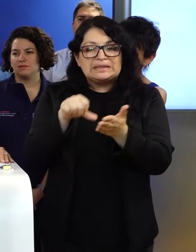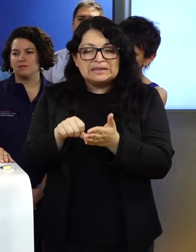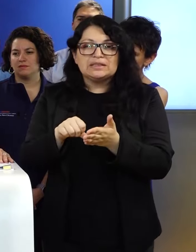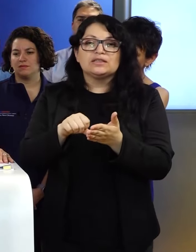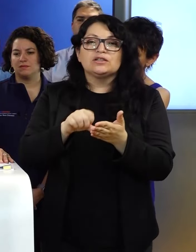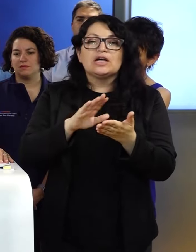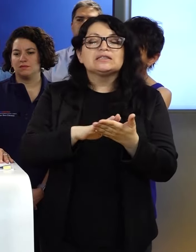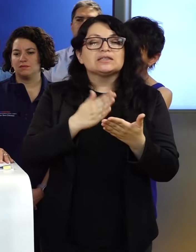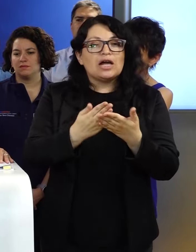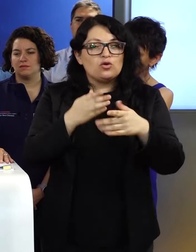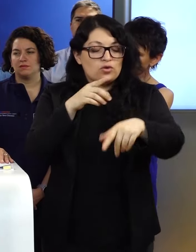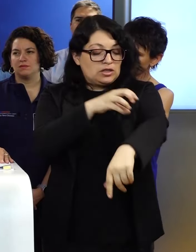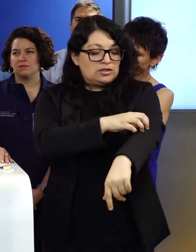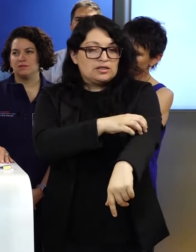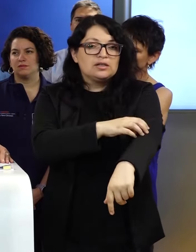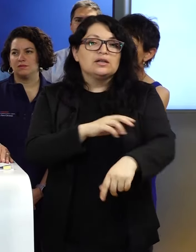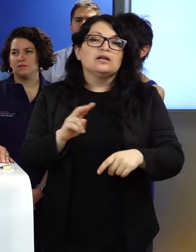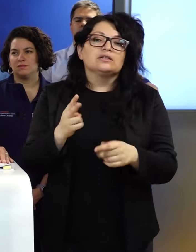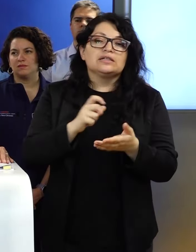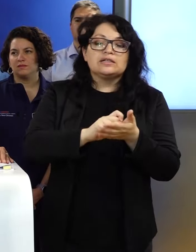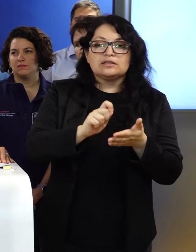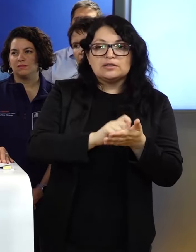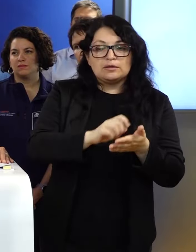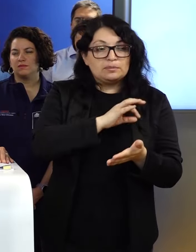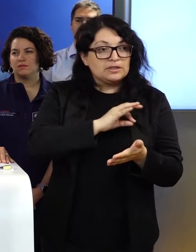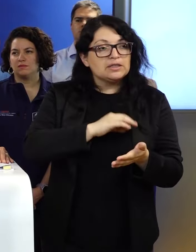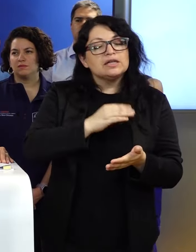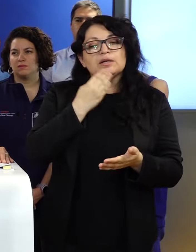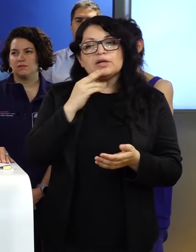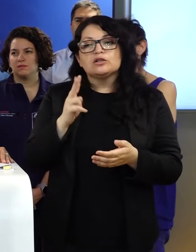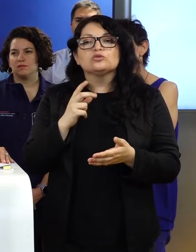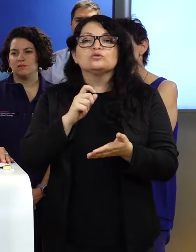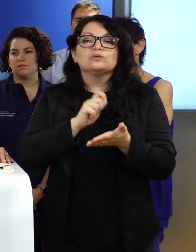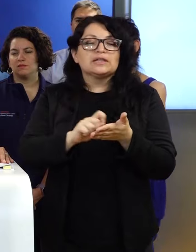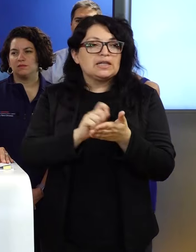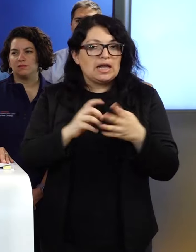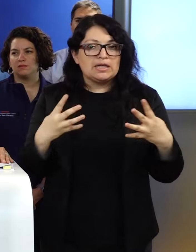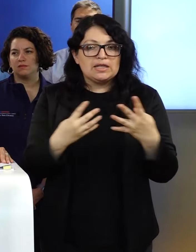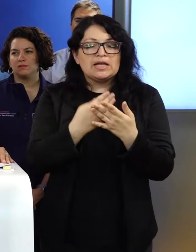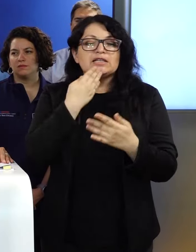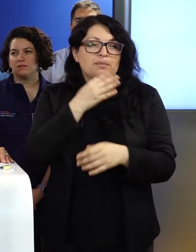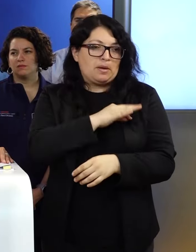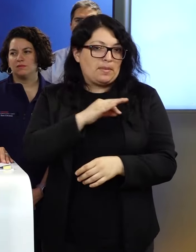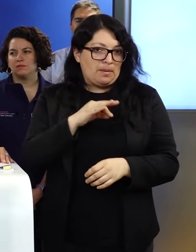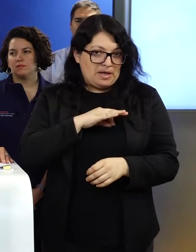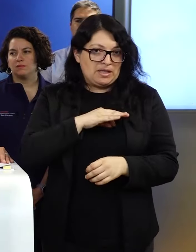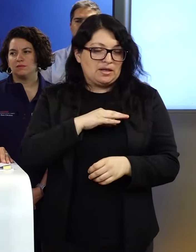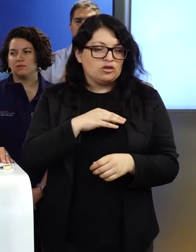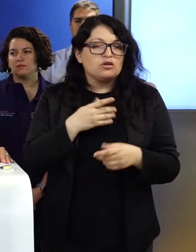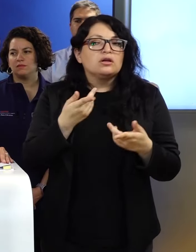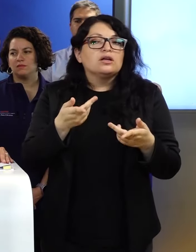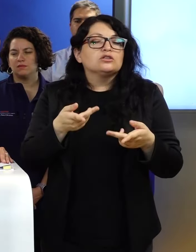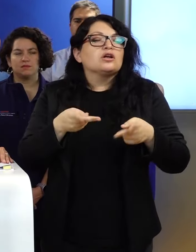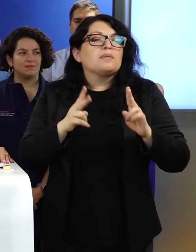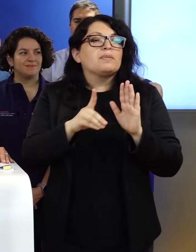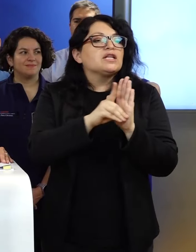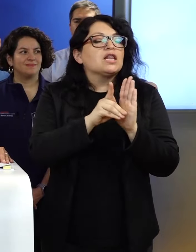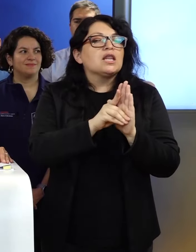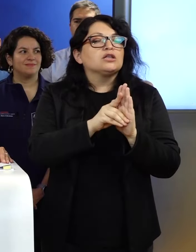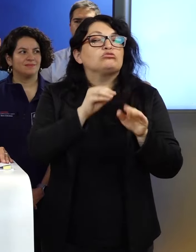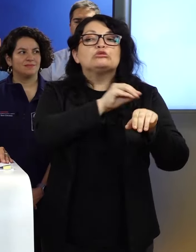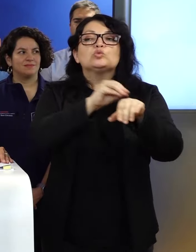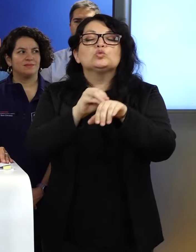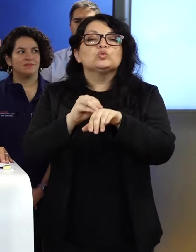seremía de la región, la Secretaría Regional Ministerial y para la Subsecretaría de Redes y el Ministerio. Y lo que permite ese decreto de